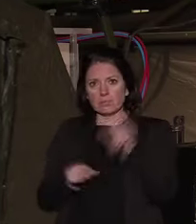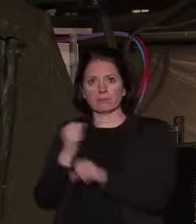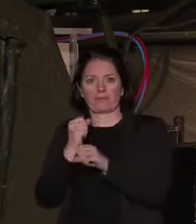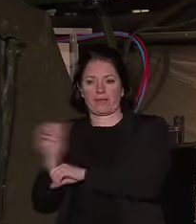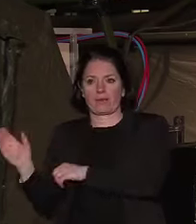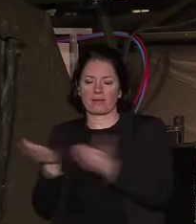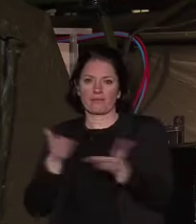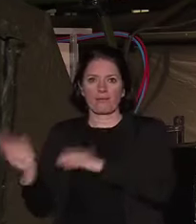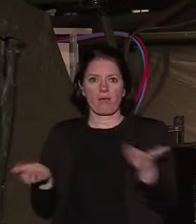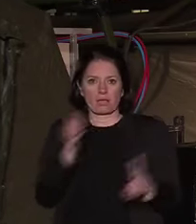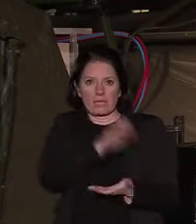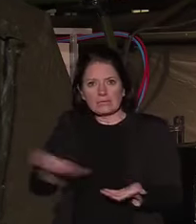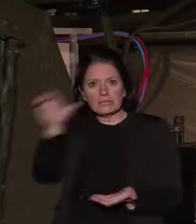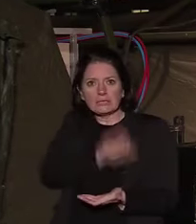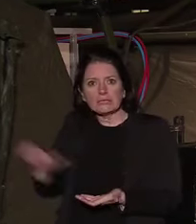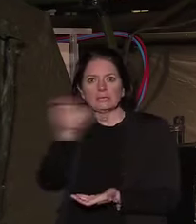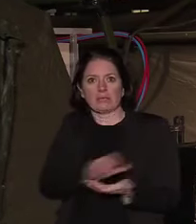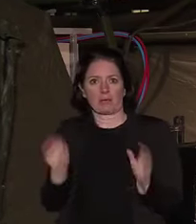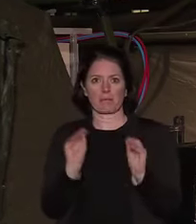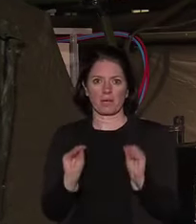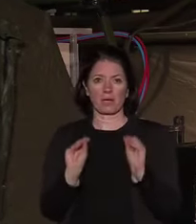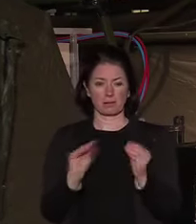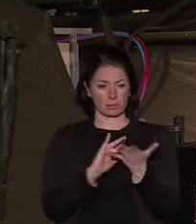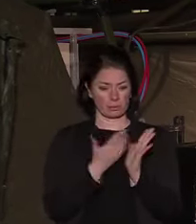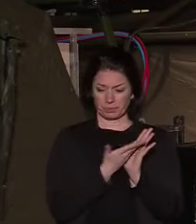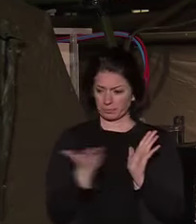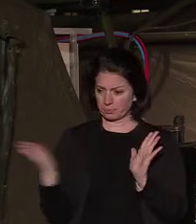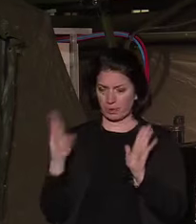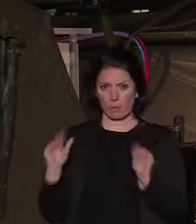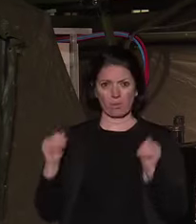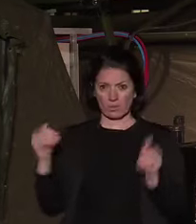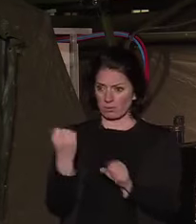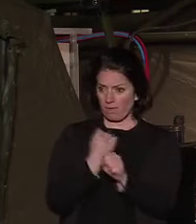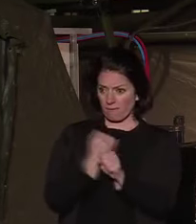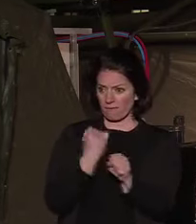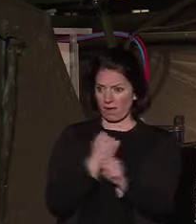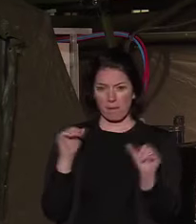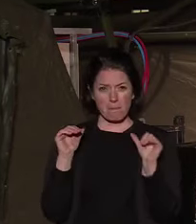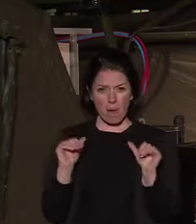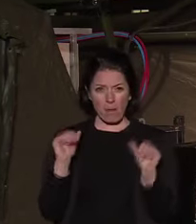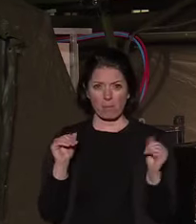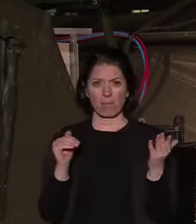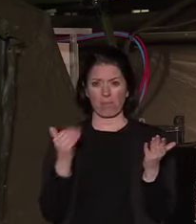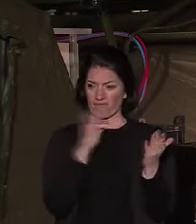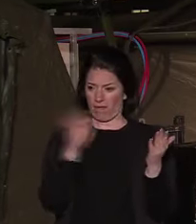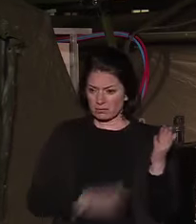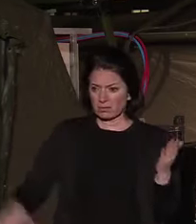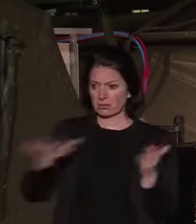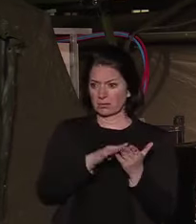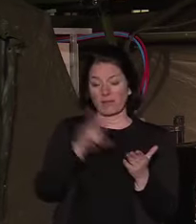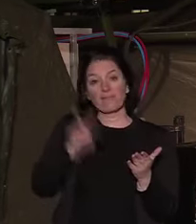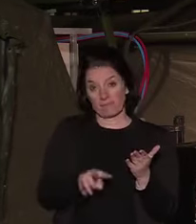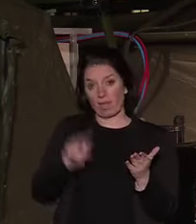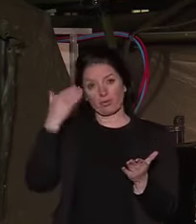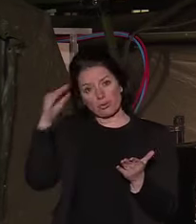caissiers et nos caissières. C'est tout ce peuple travailleur de France qui se bat, qui, je le sais, parfois, est